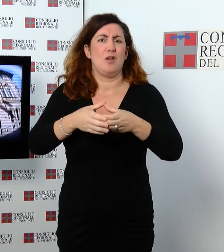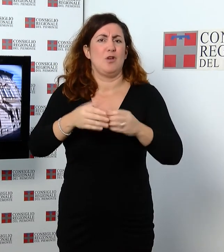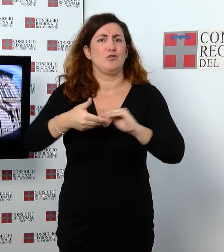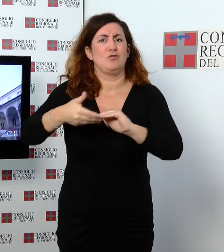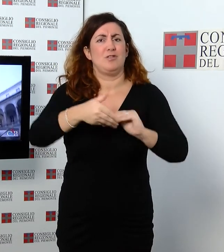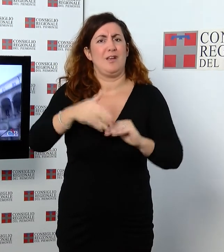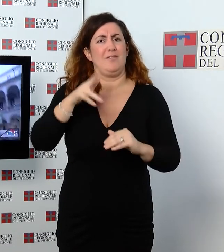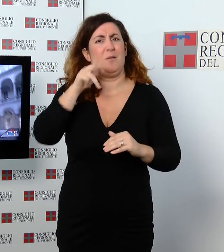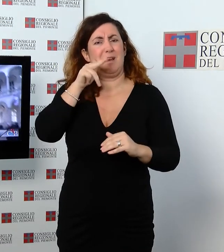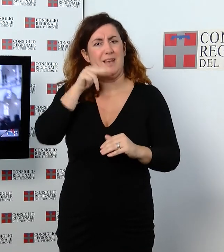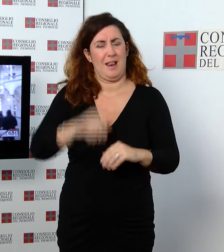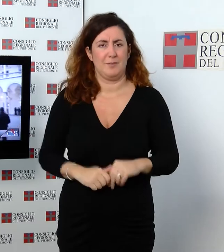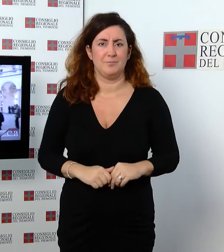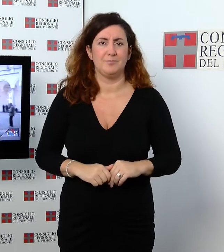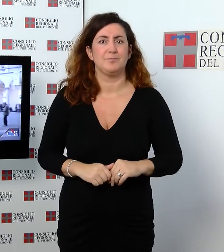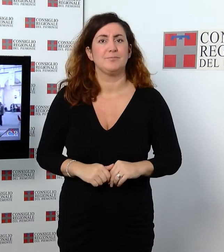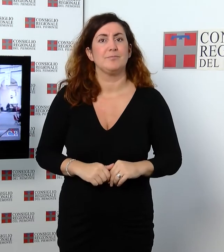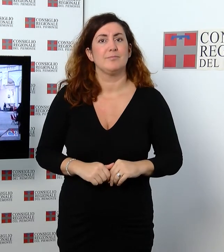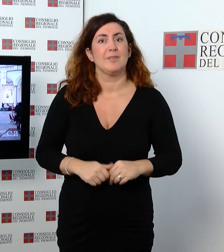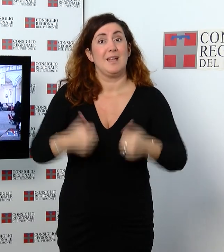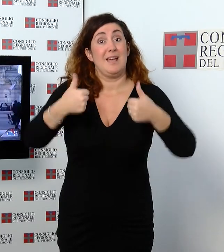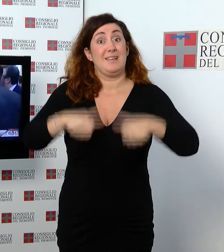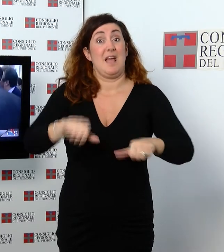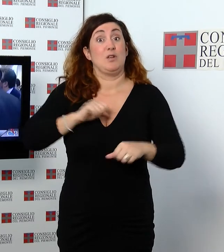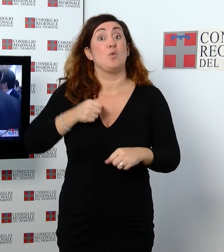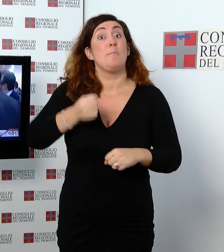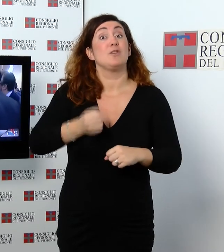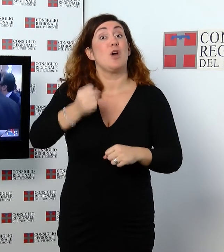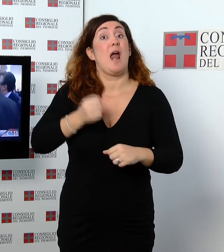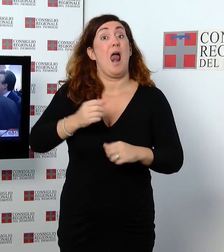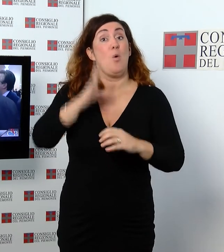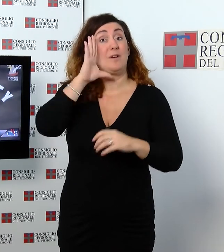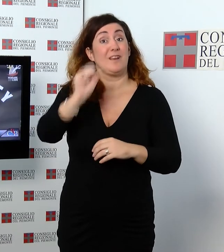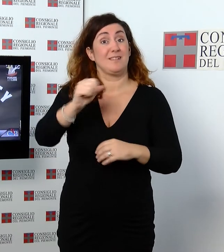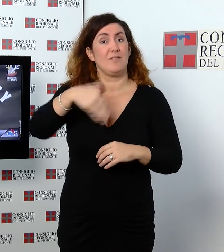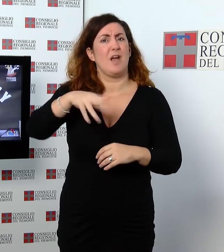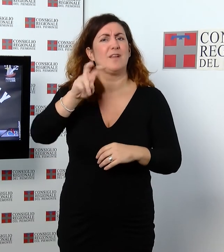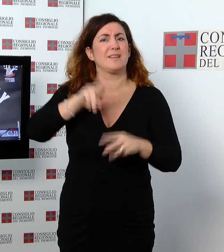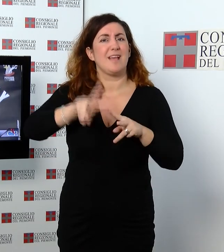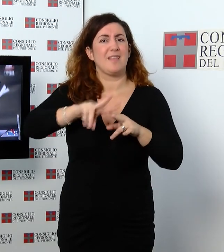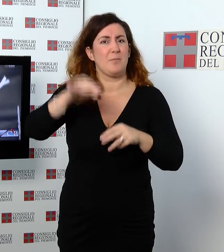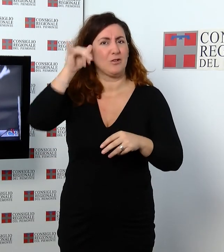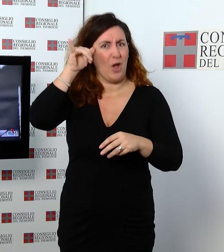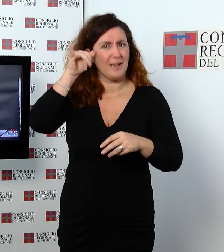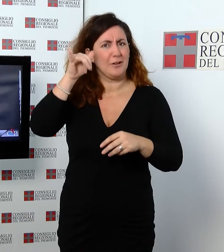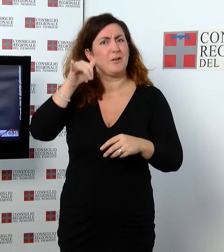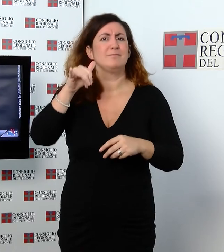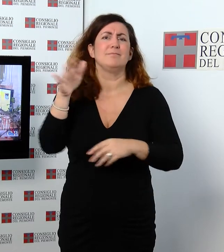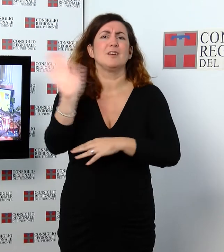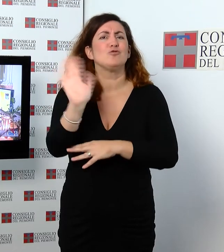Presso la sede della Pastorale degli Universitari di Via 20 Settembre a Torino si è svolto il CERREA Party, festa di accoglienza